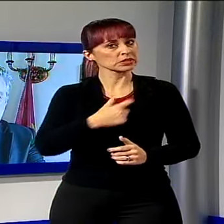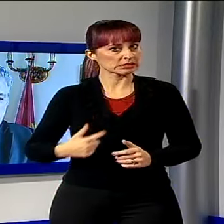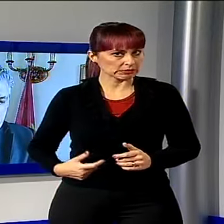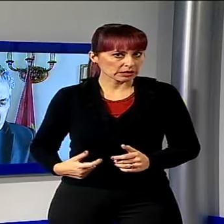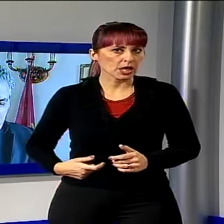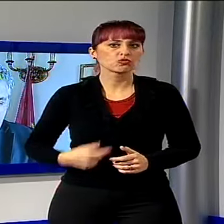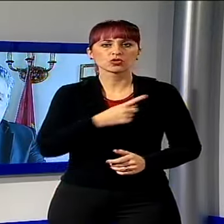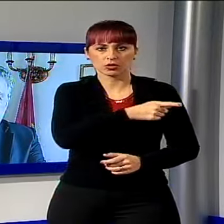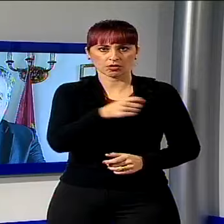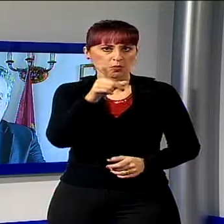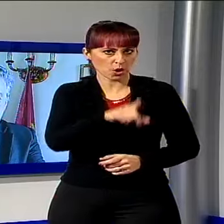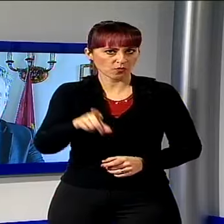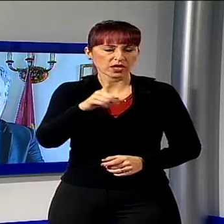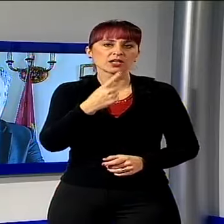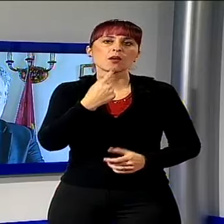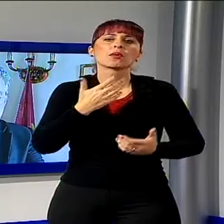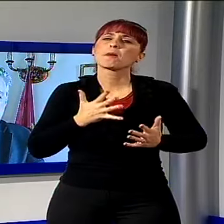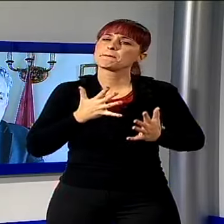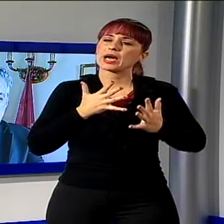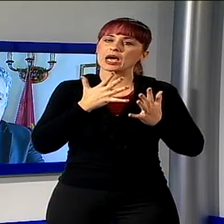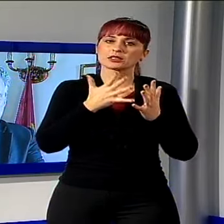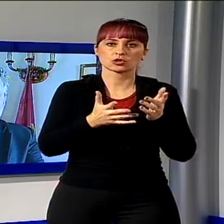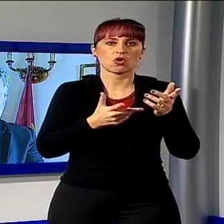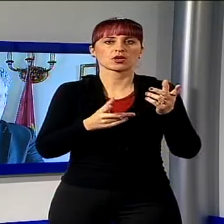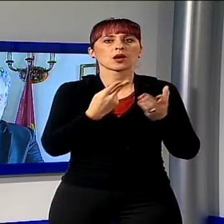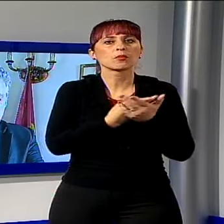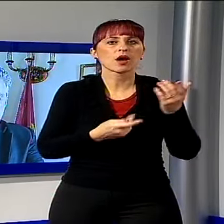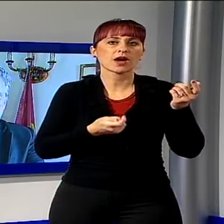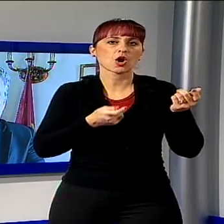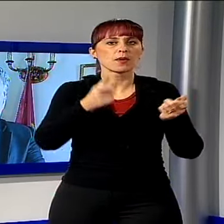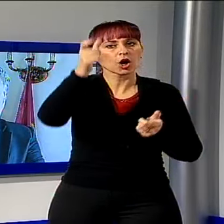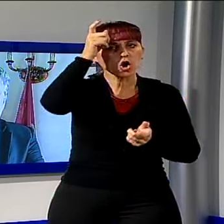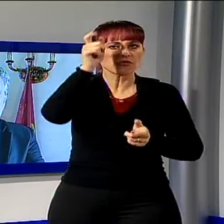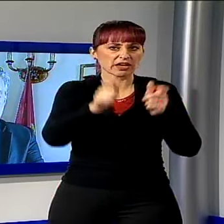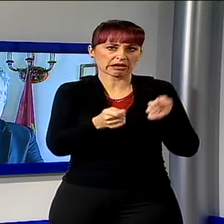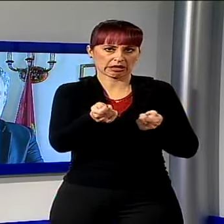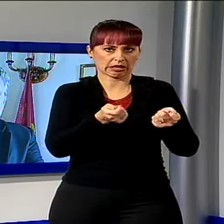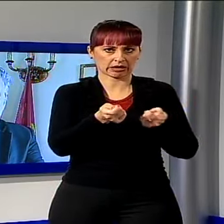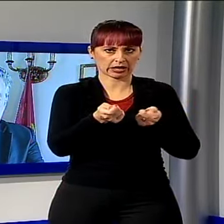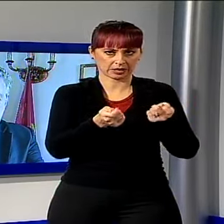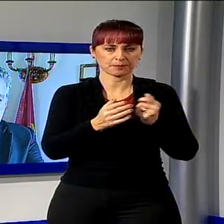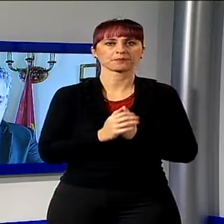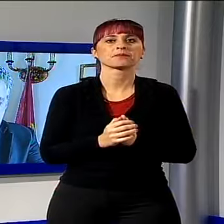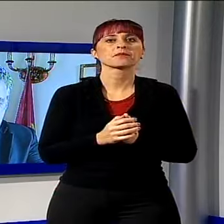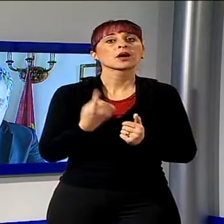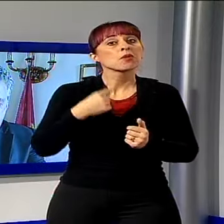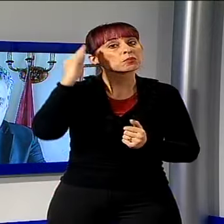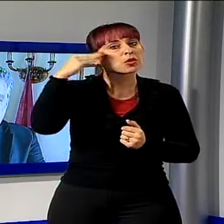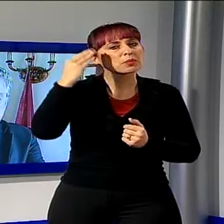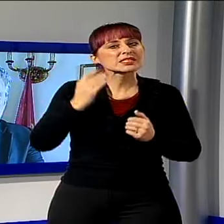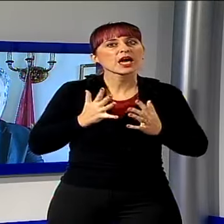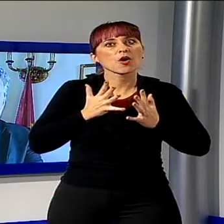passione governano questo bellissimo territorio. Questo è il pensiero affettuoso